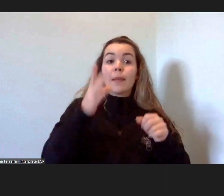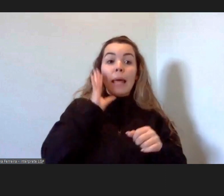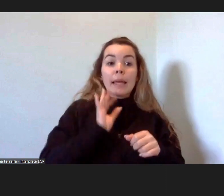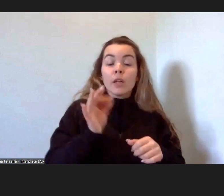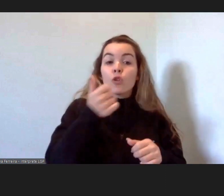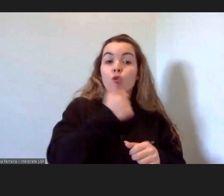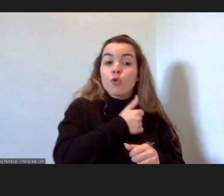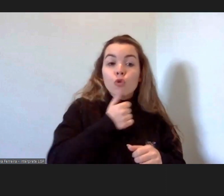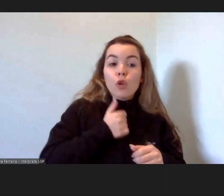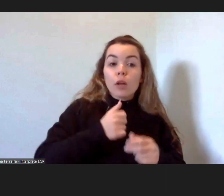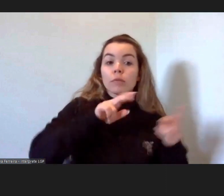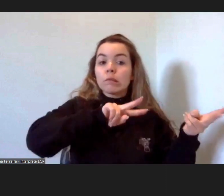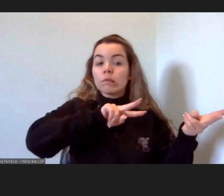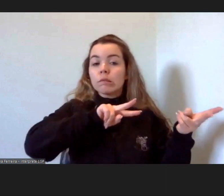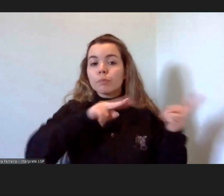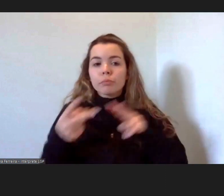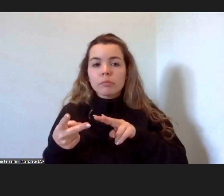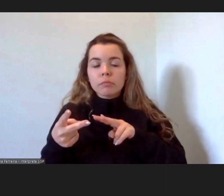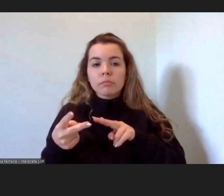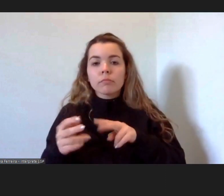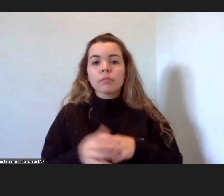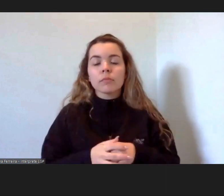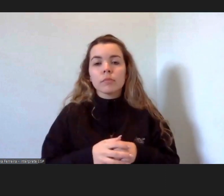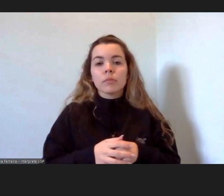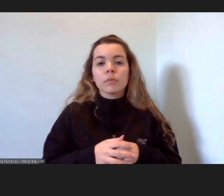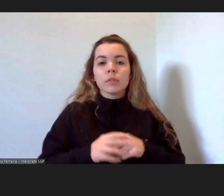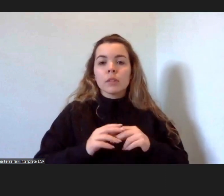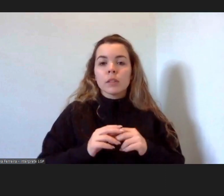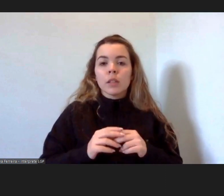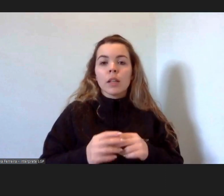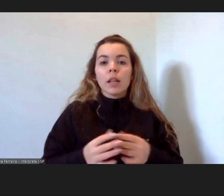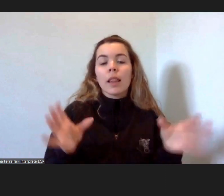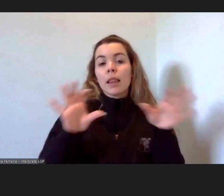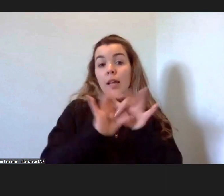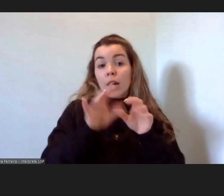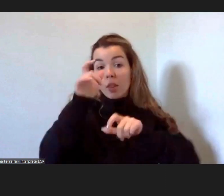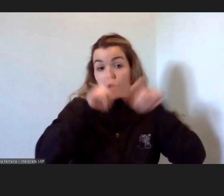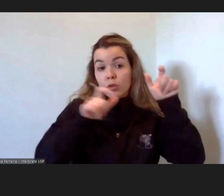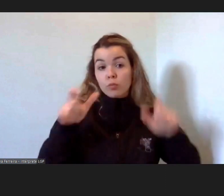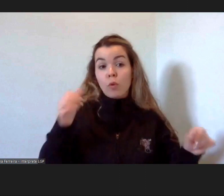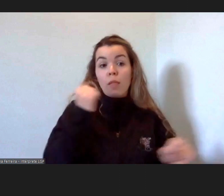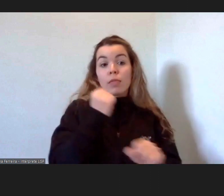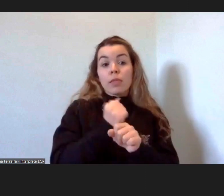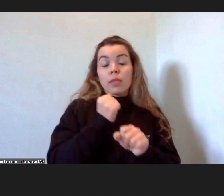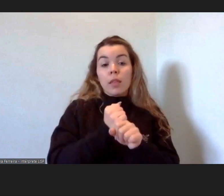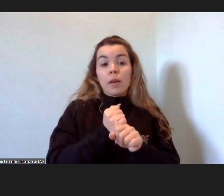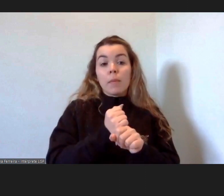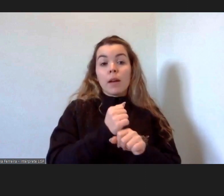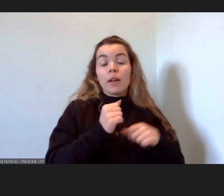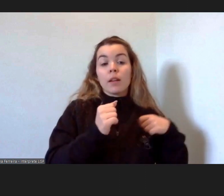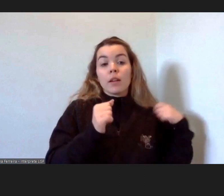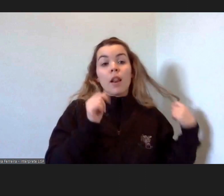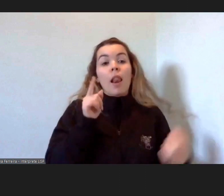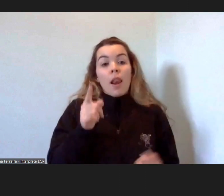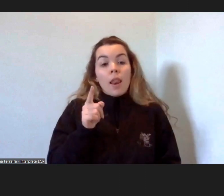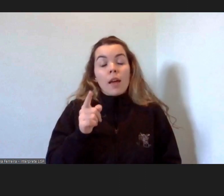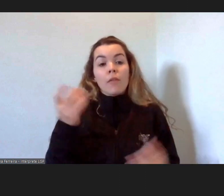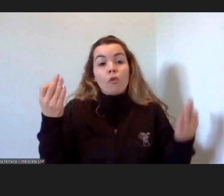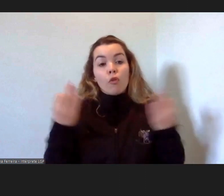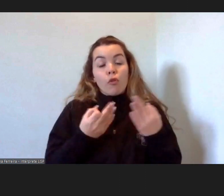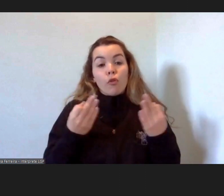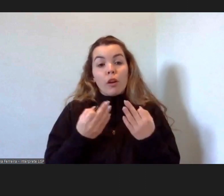transformação, uma transformação que tem a ver com as pessoas que trabalham também na ACI, e é, de facto, a